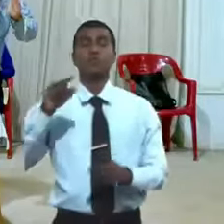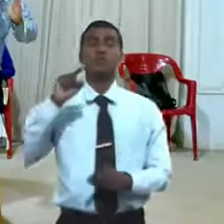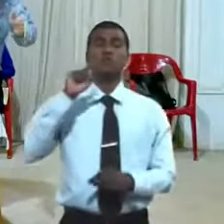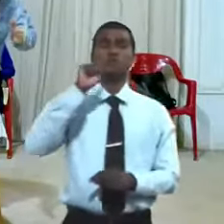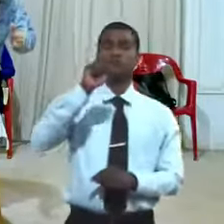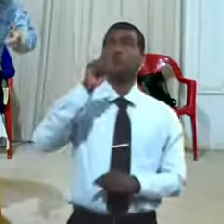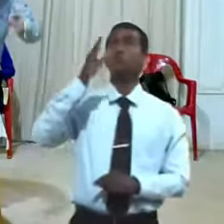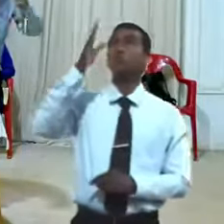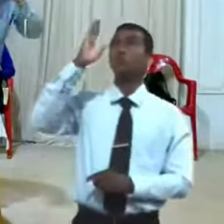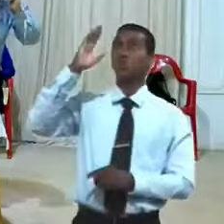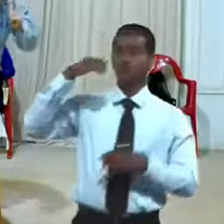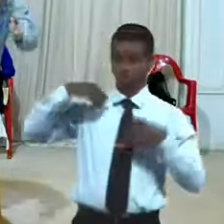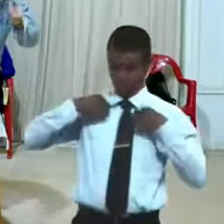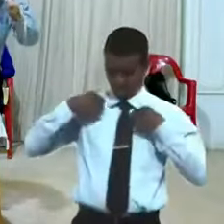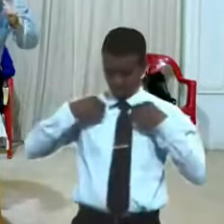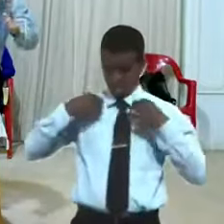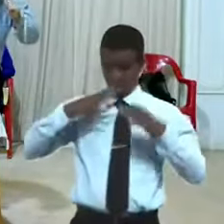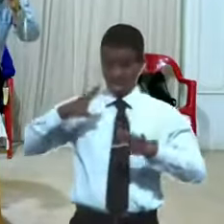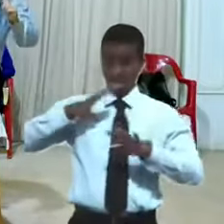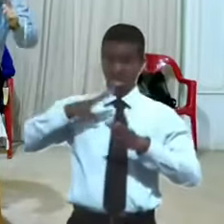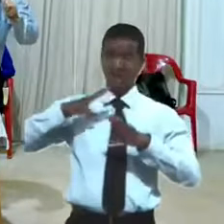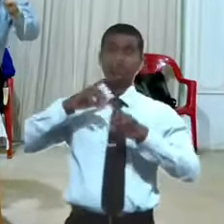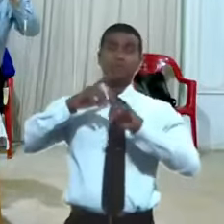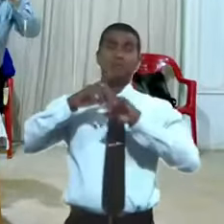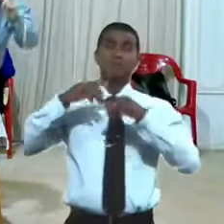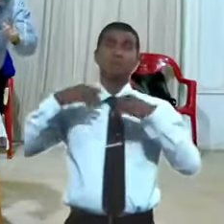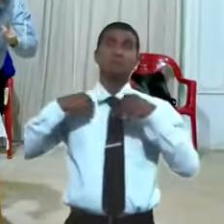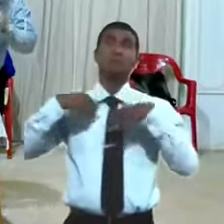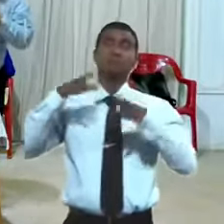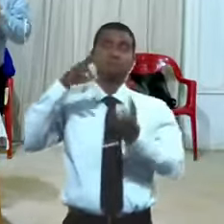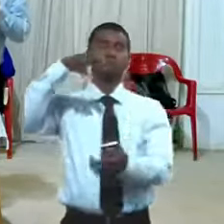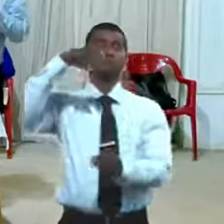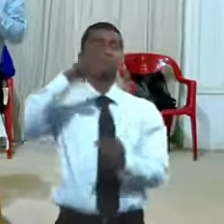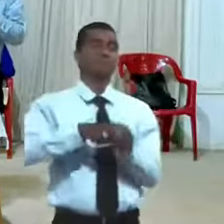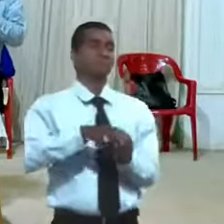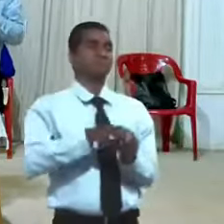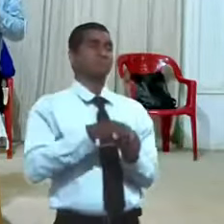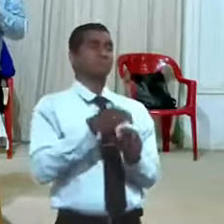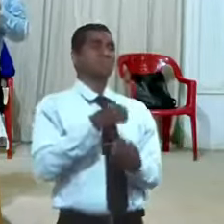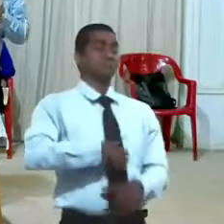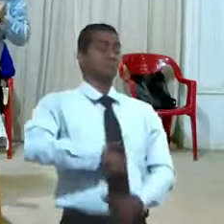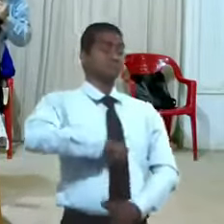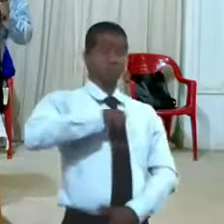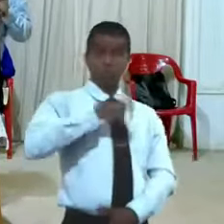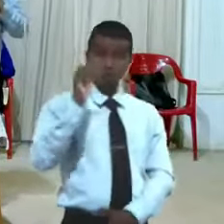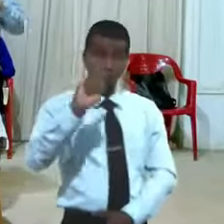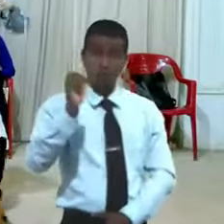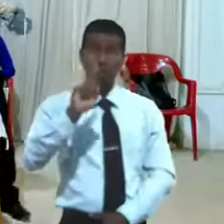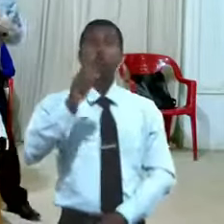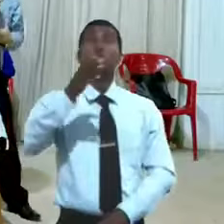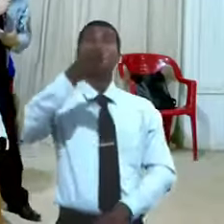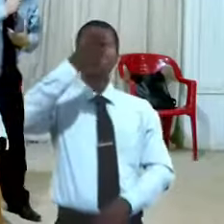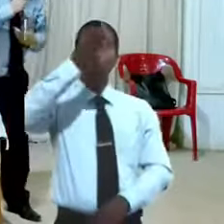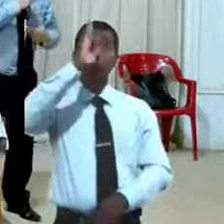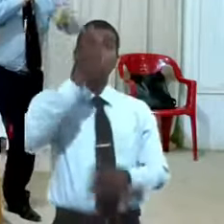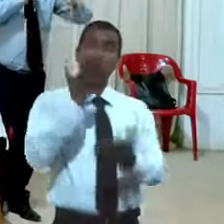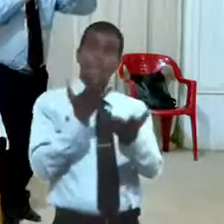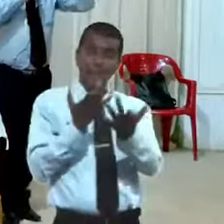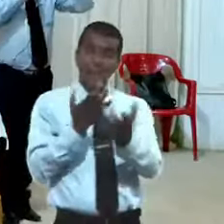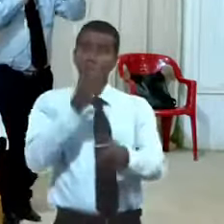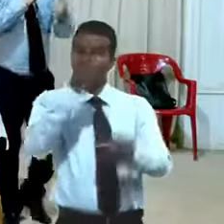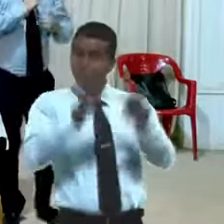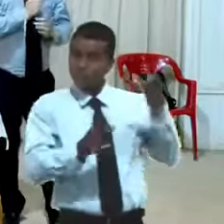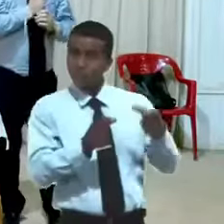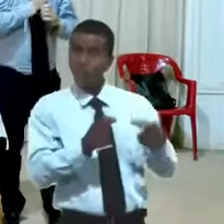vestirse como quiera si no te humilla Dios no te escucha Dios espera que la persona quebrante su corazón y